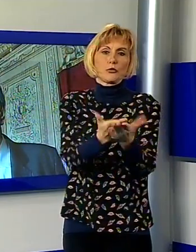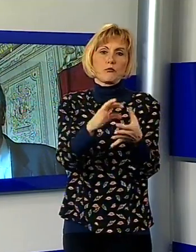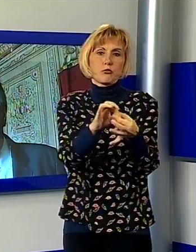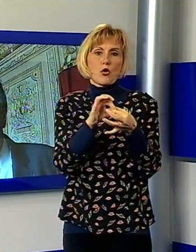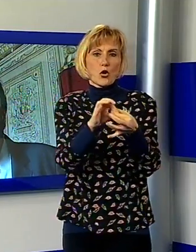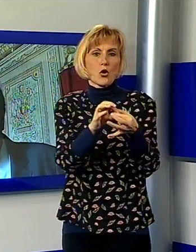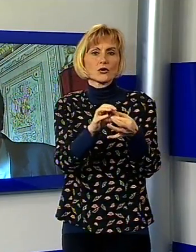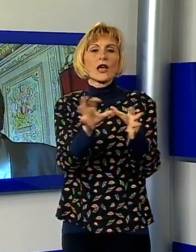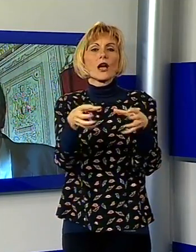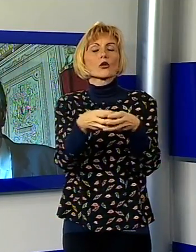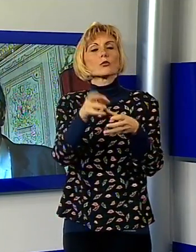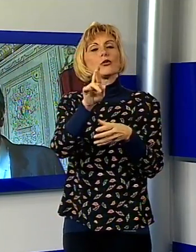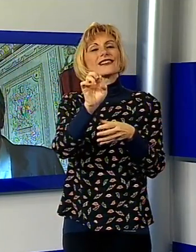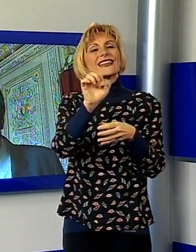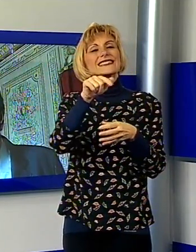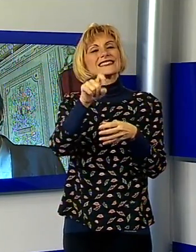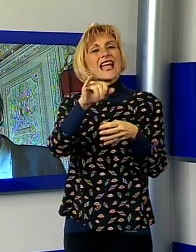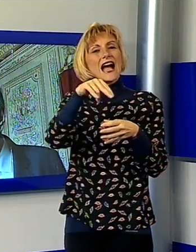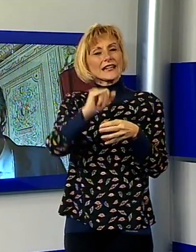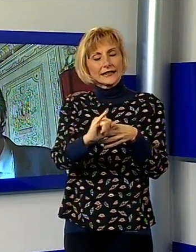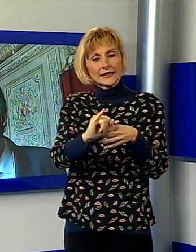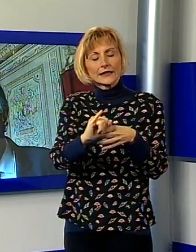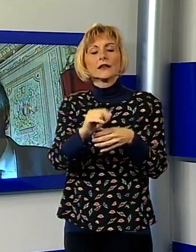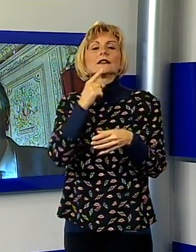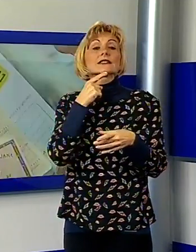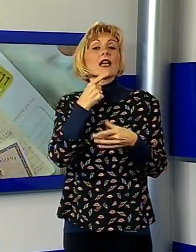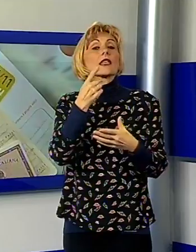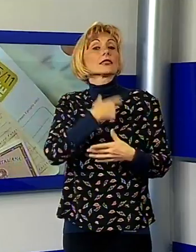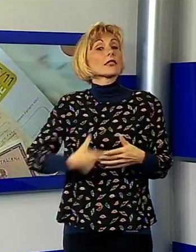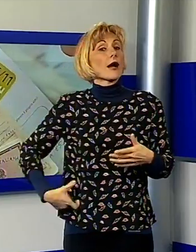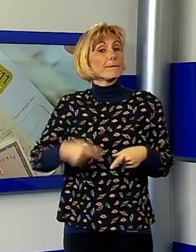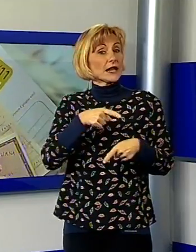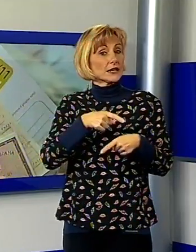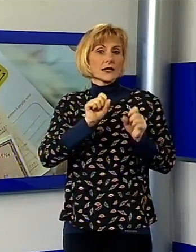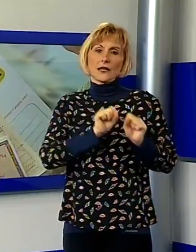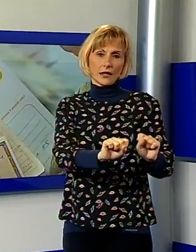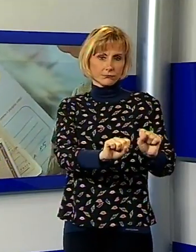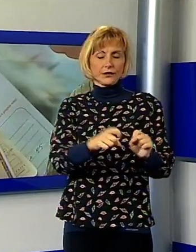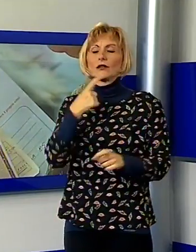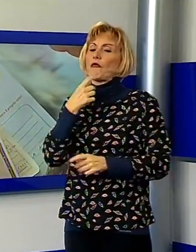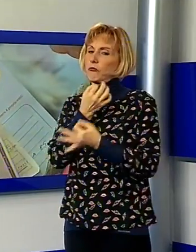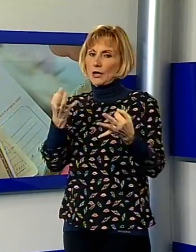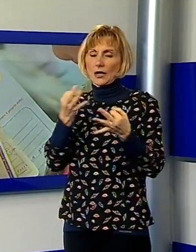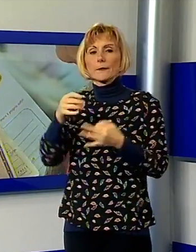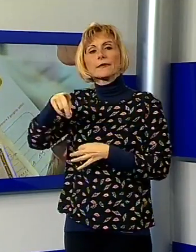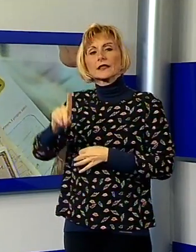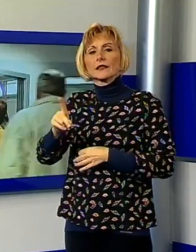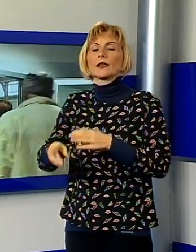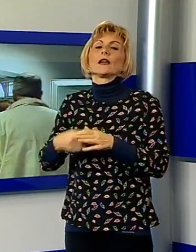dei renziani, il Partito Democratico, per decidere il proprio candidato a sindaco, ricorrerà alle primarie. E in quel caso è quasi